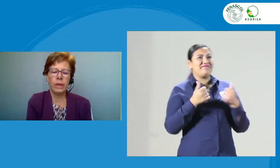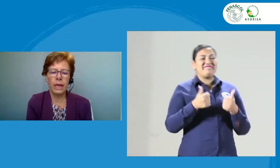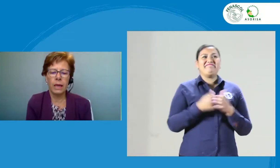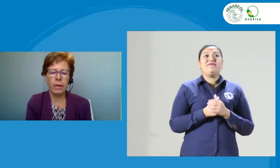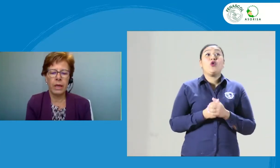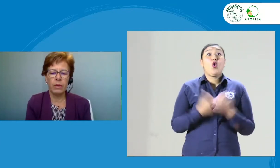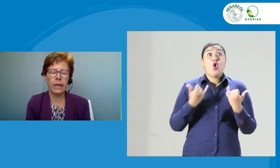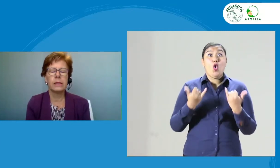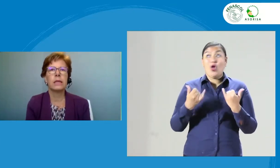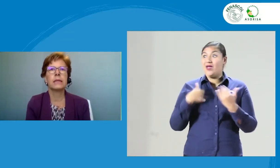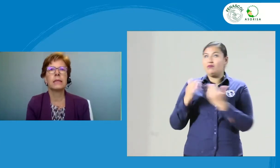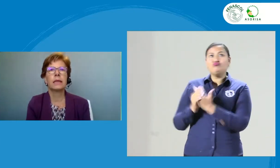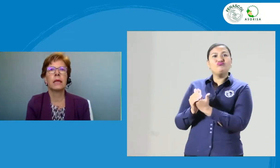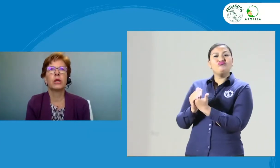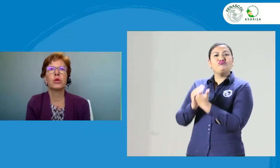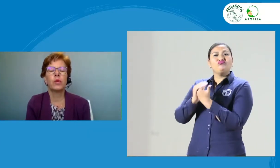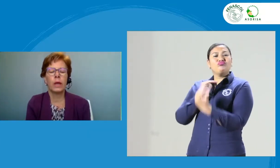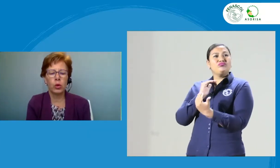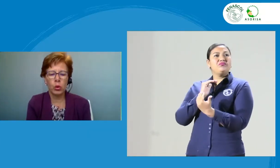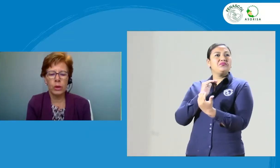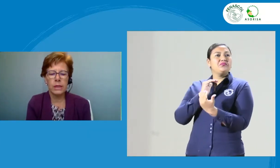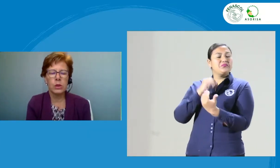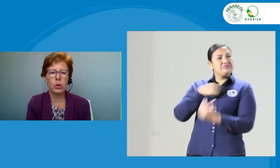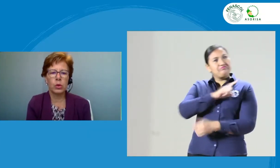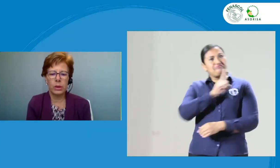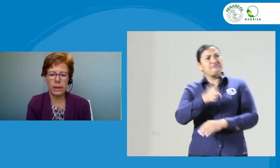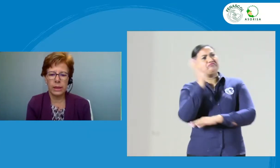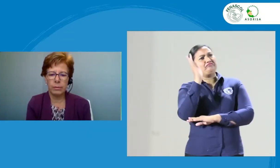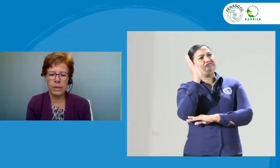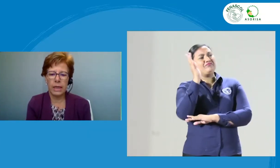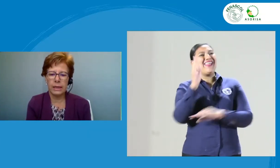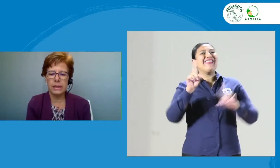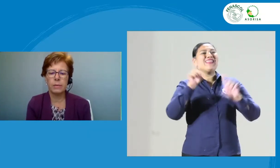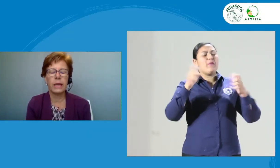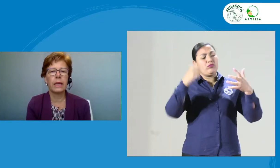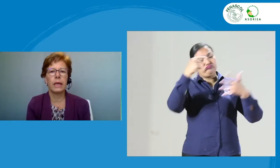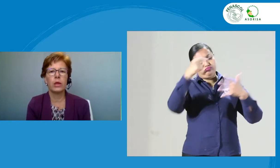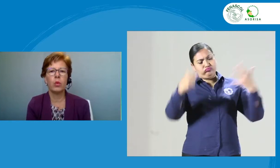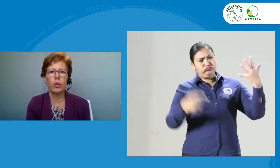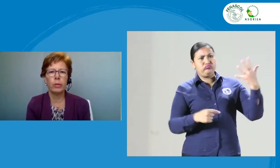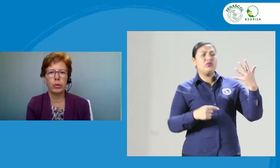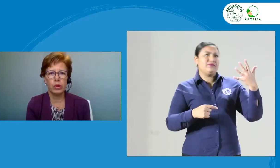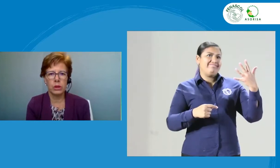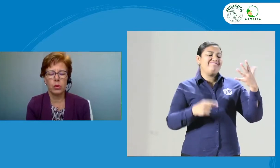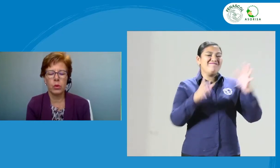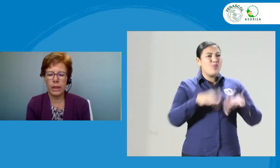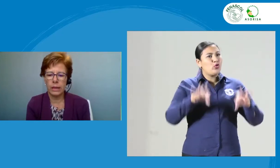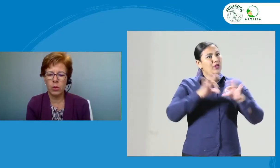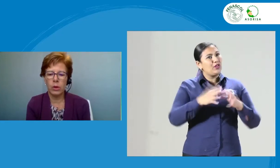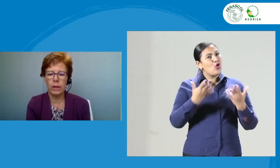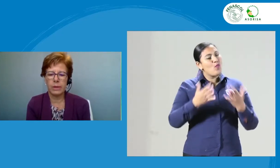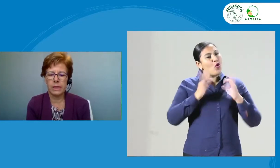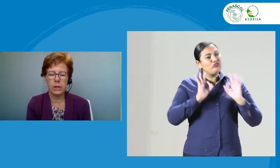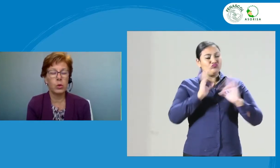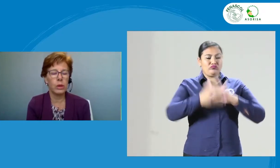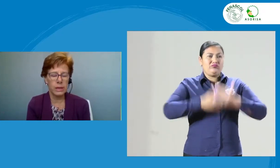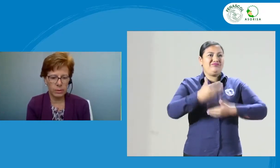hoy fui invitada para hablar acerca de aquellos factores que son determinantes para que haya un buen proceso ético en la